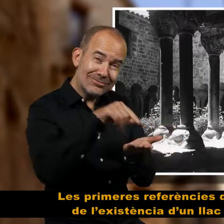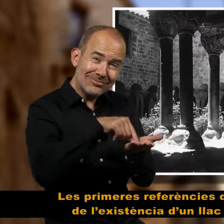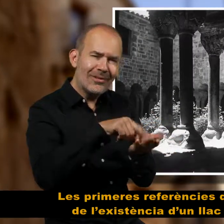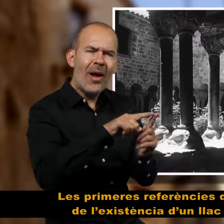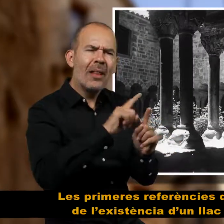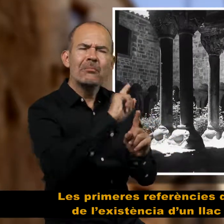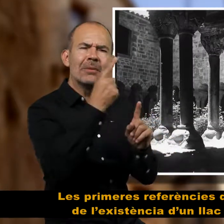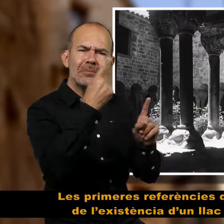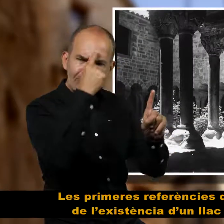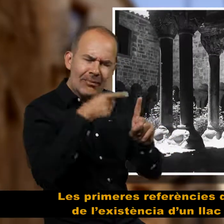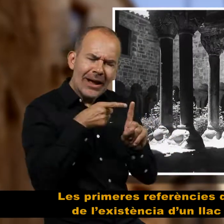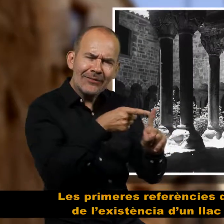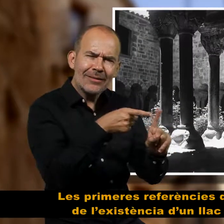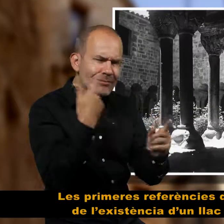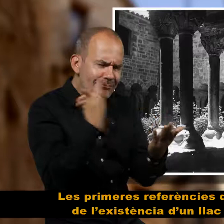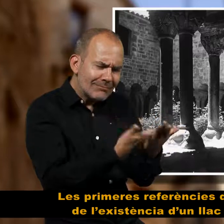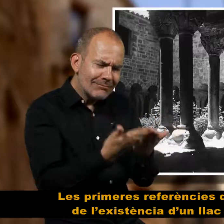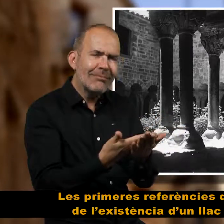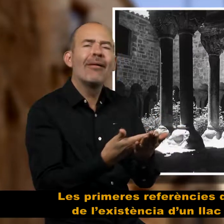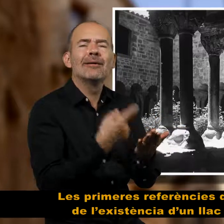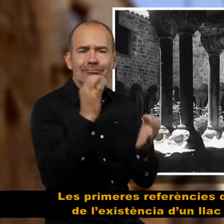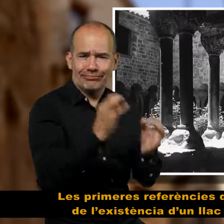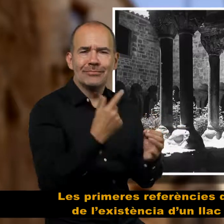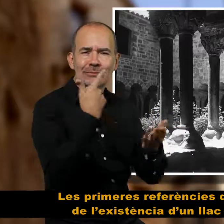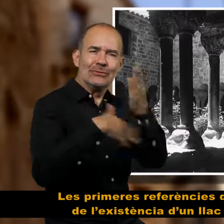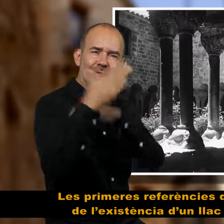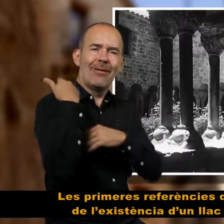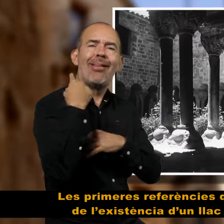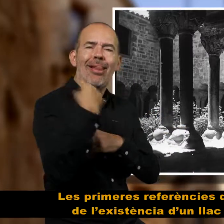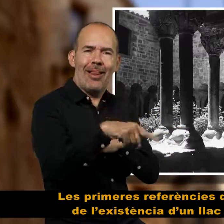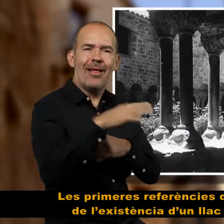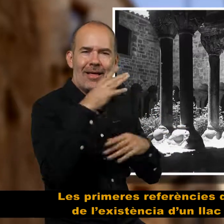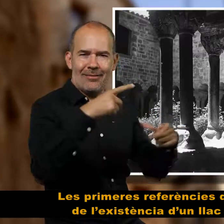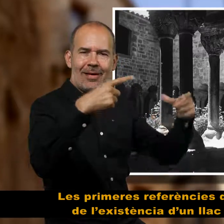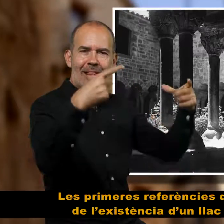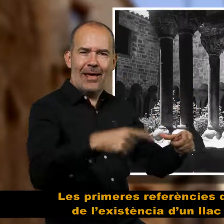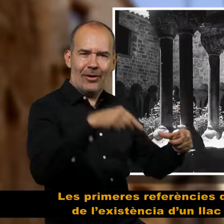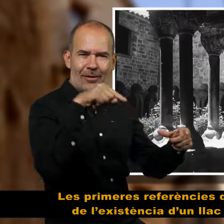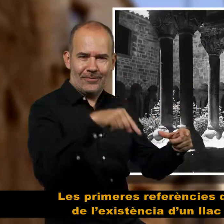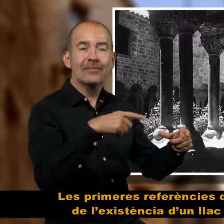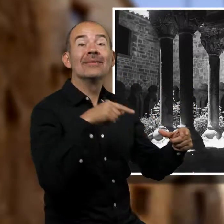Les primeres referències documentals de l'existència d'un llac a l'Estany són de l'any 1080,